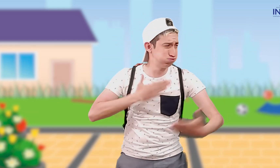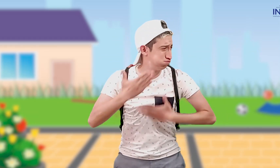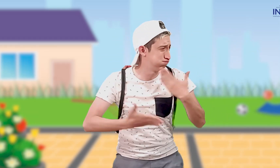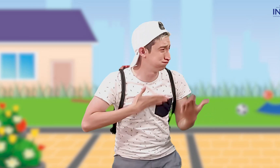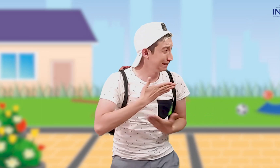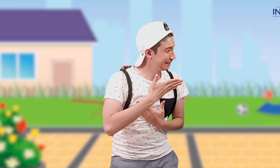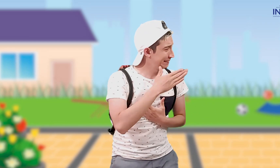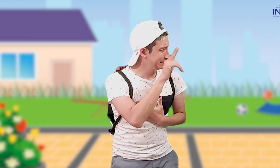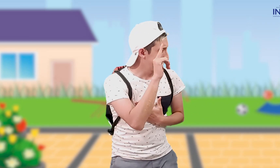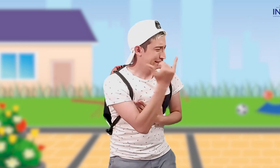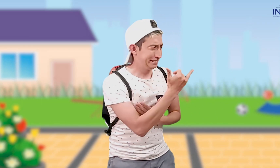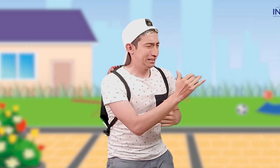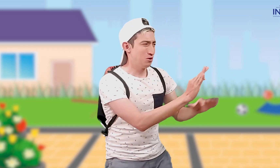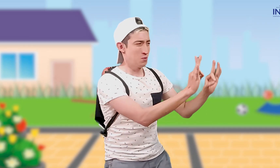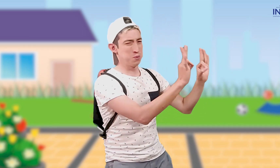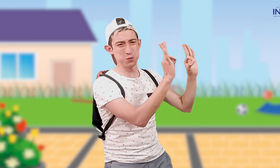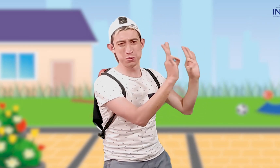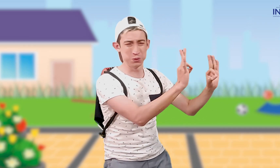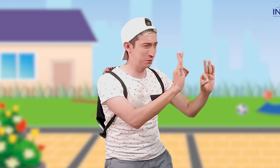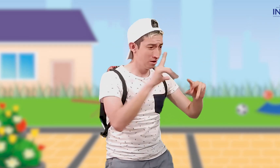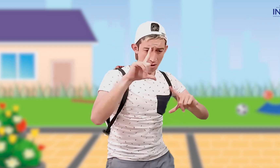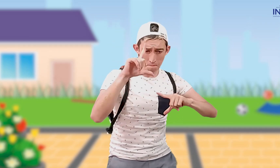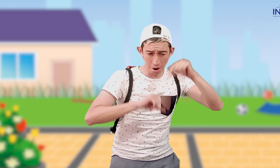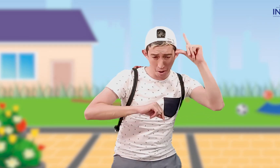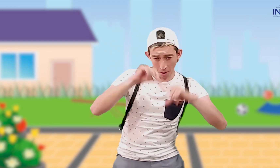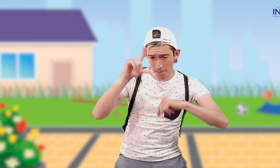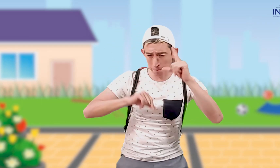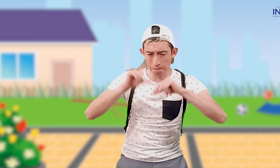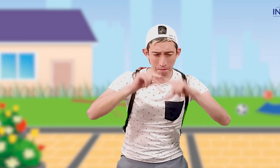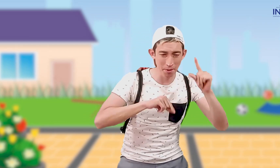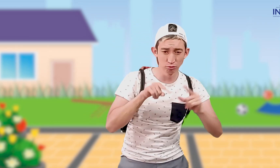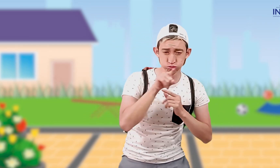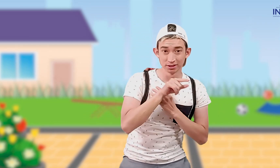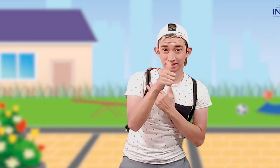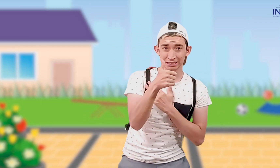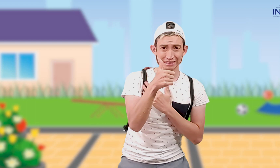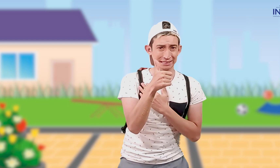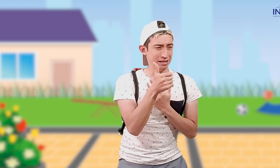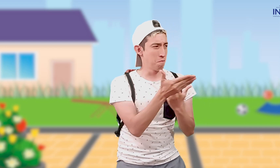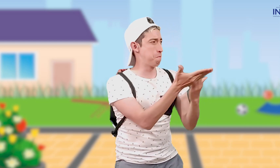contento! ¡Lady! ¡Lo hiciste súper bien! ¡Te ganaste 10 estrellas!